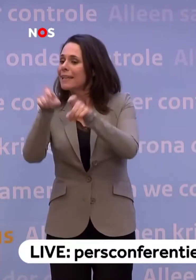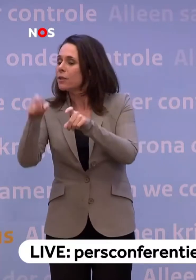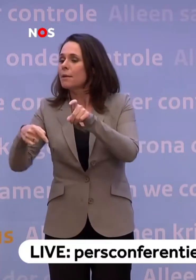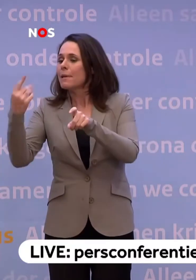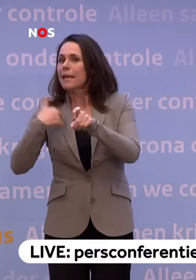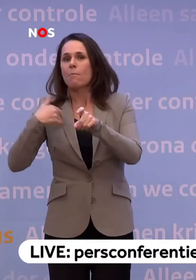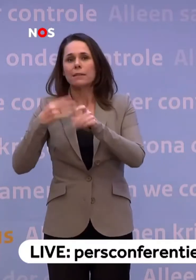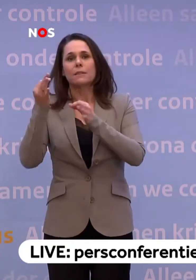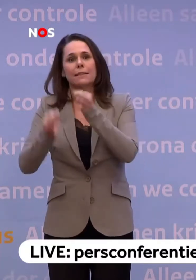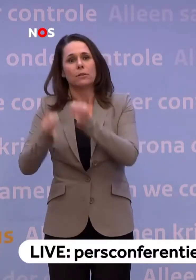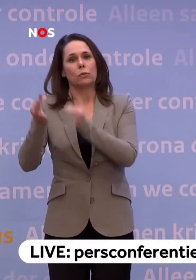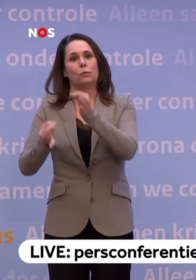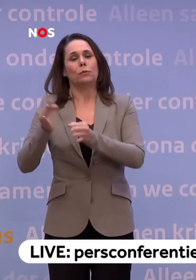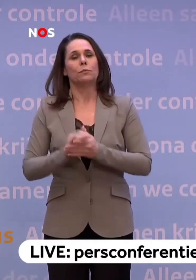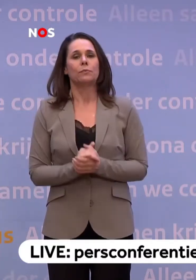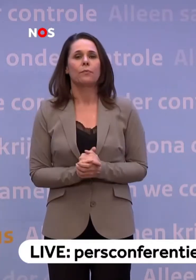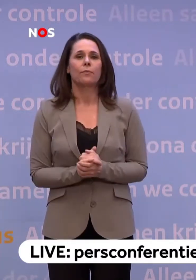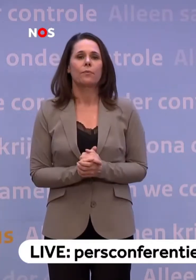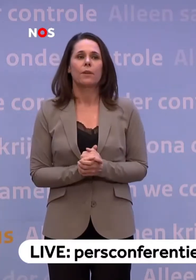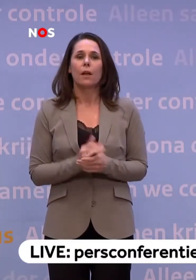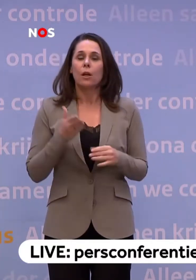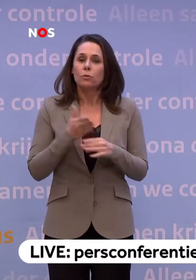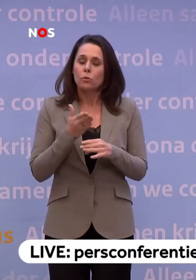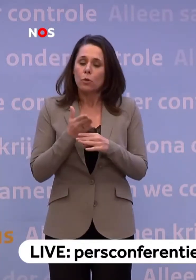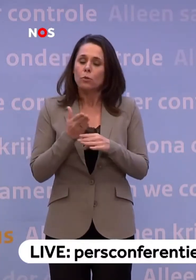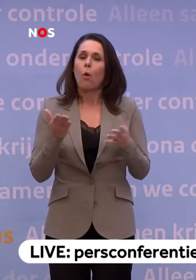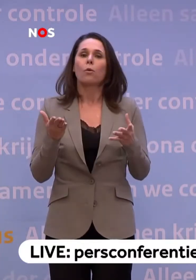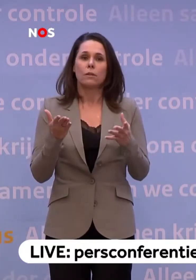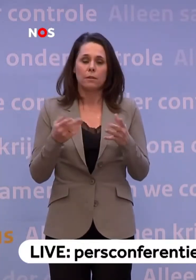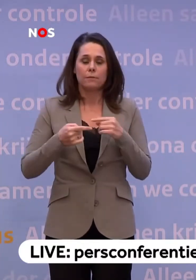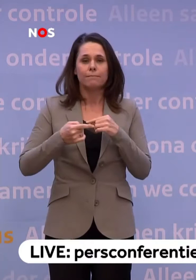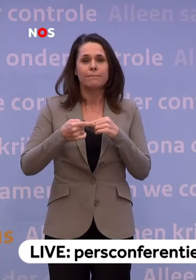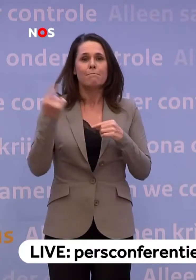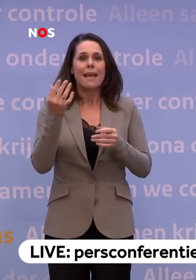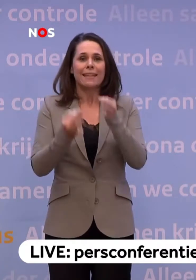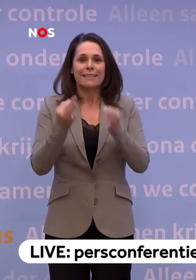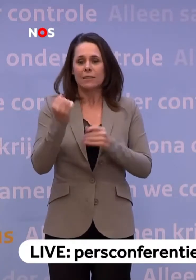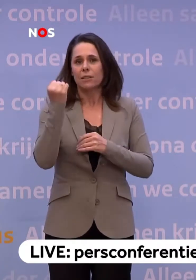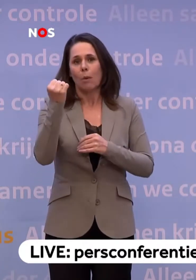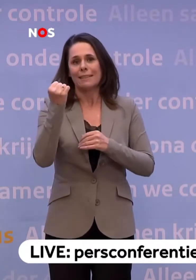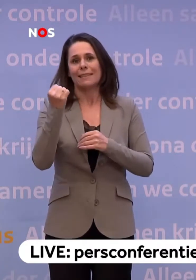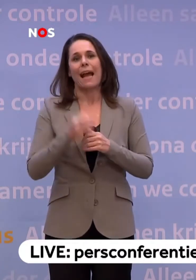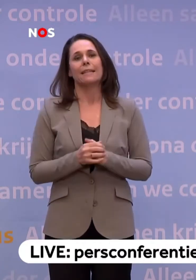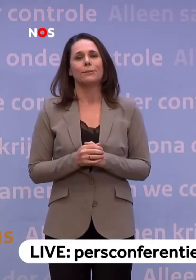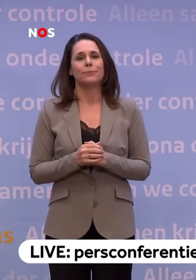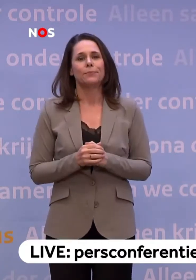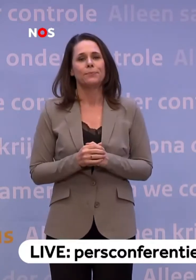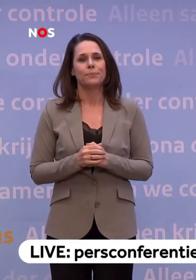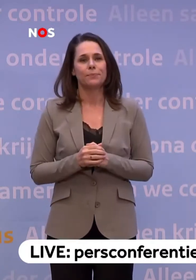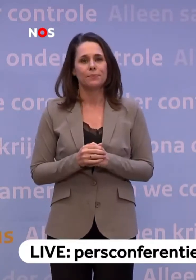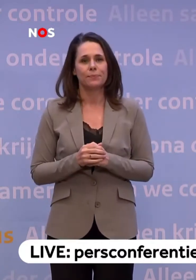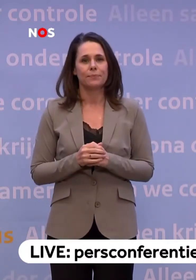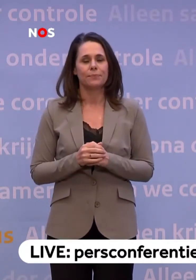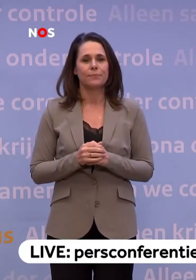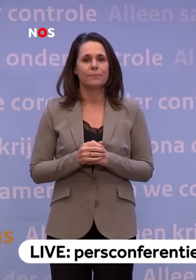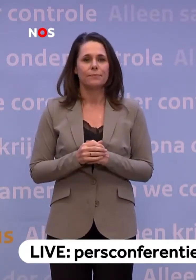meer getest worden. En we blijven inzetten op het verruimen van testcapaciteit. Het beter kunnen